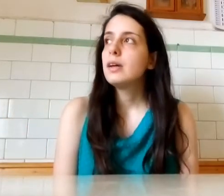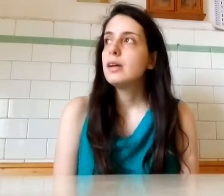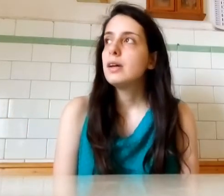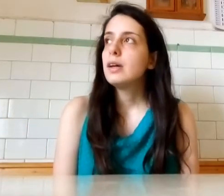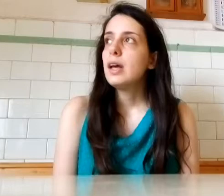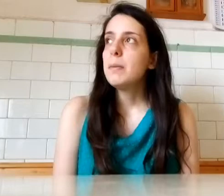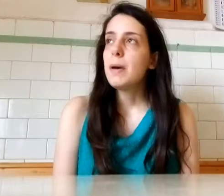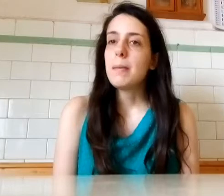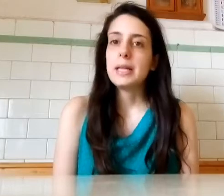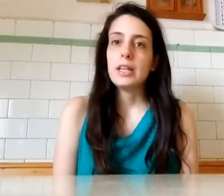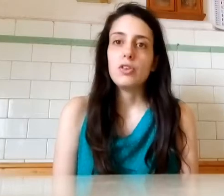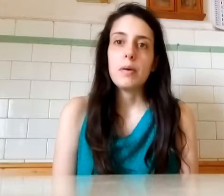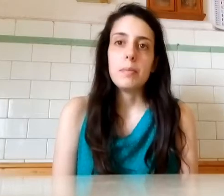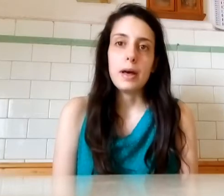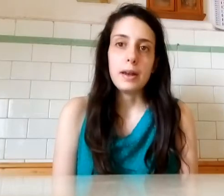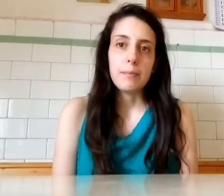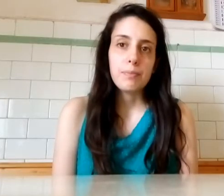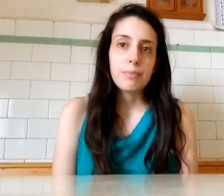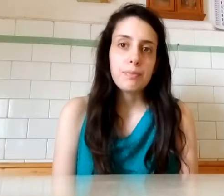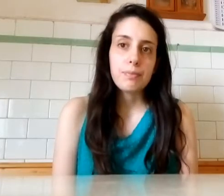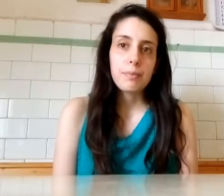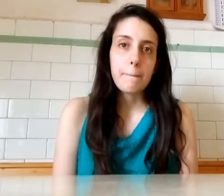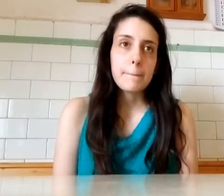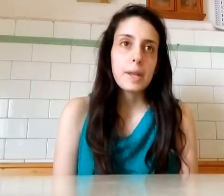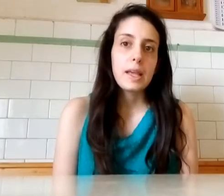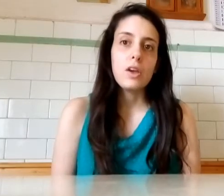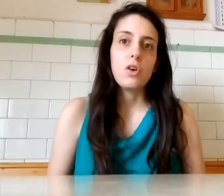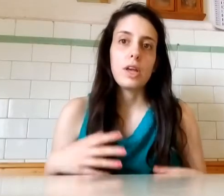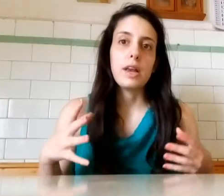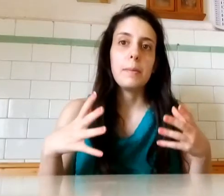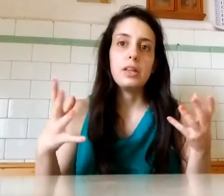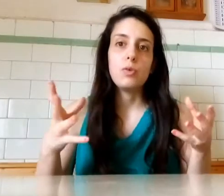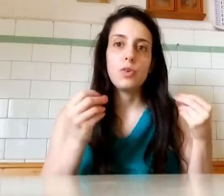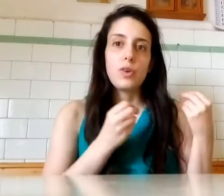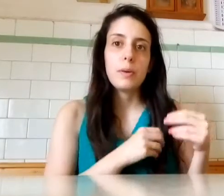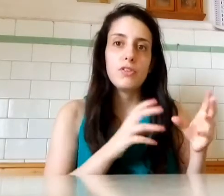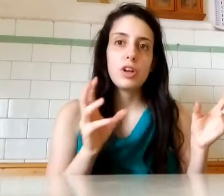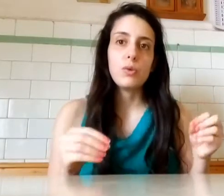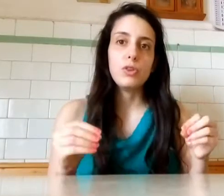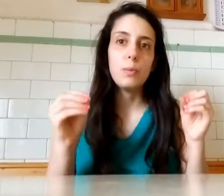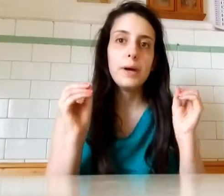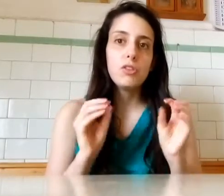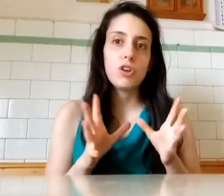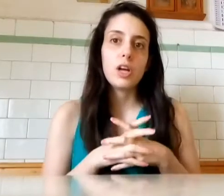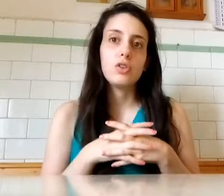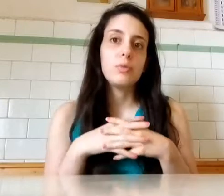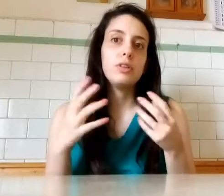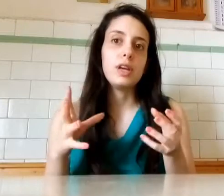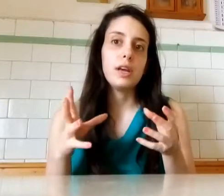E la mia mamma ha detto Va bene Io chiaramente dovevo mangiare Quindi ho mangiato Dopodiché